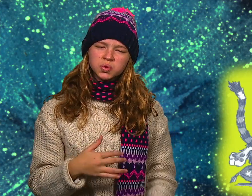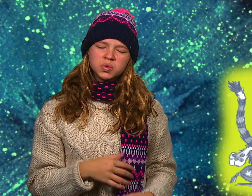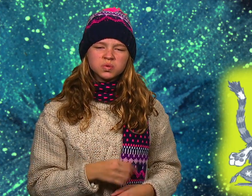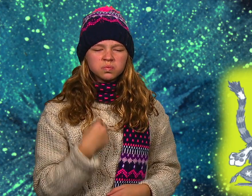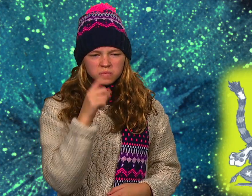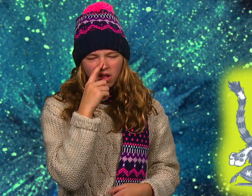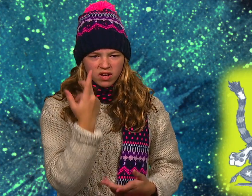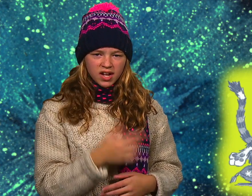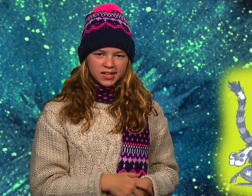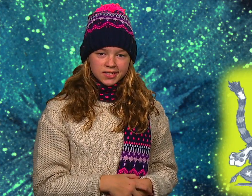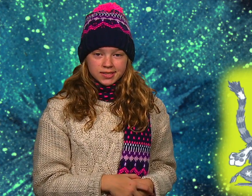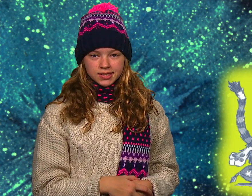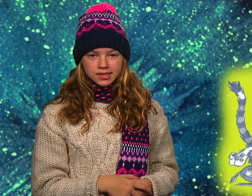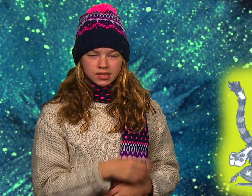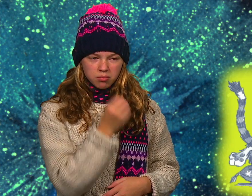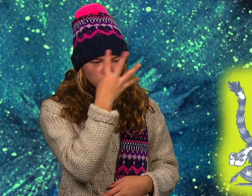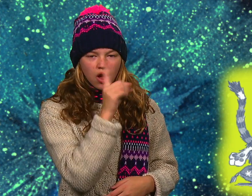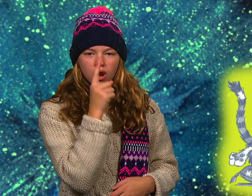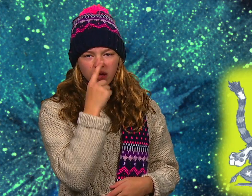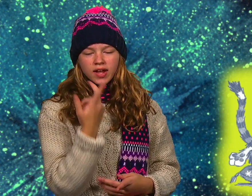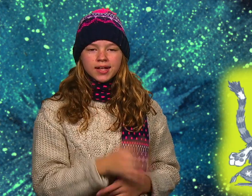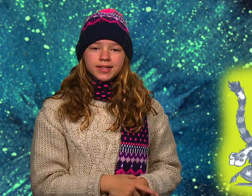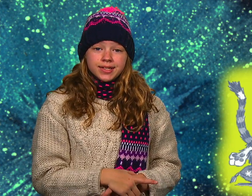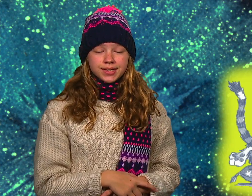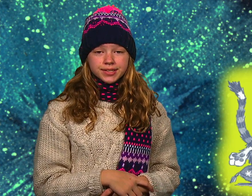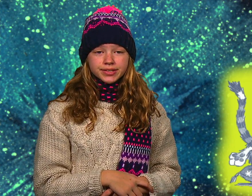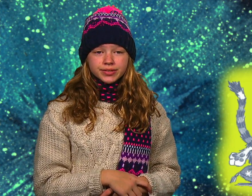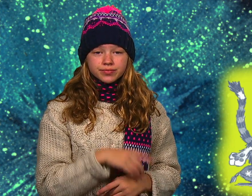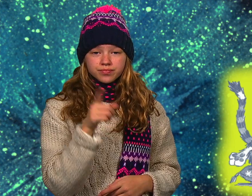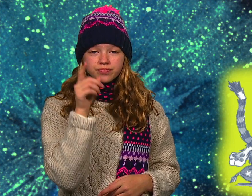Ja, es ist sehr langweilig für Bruno und auch für Soja.